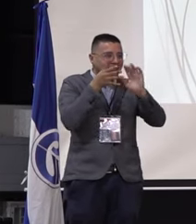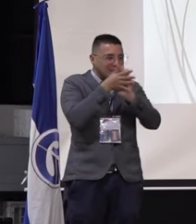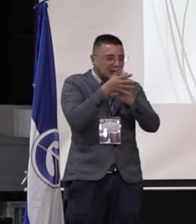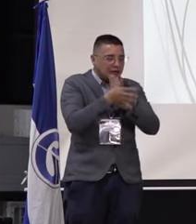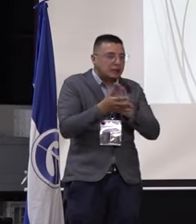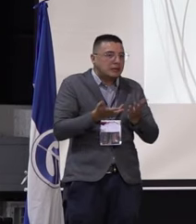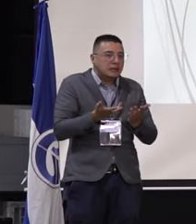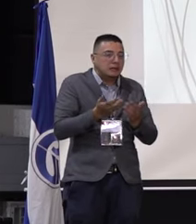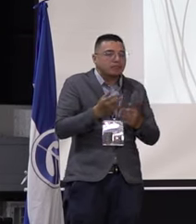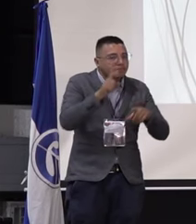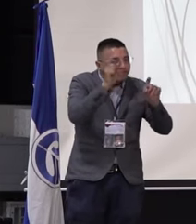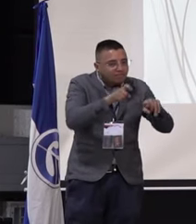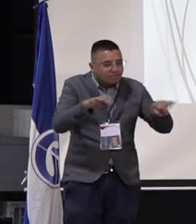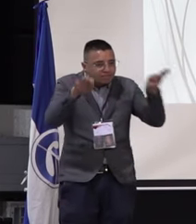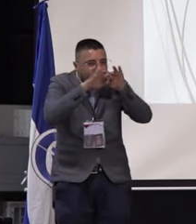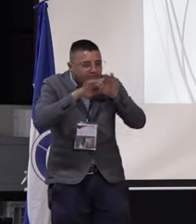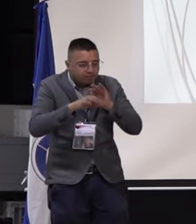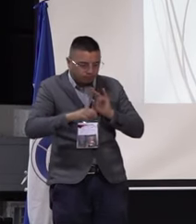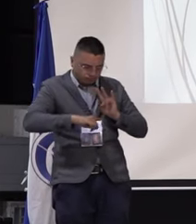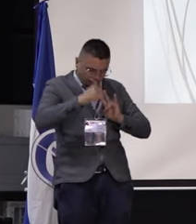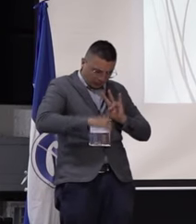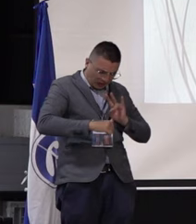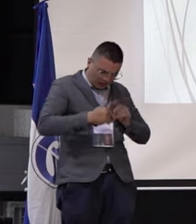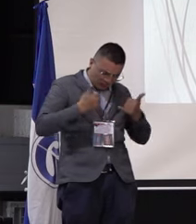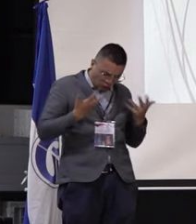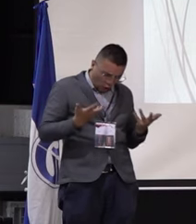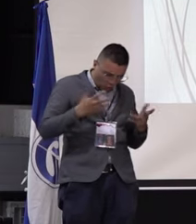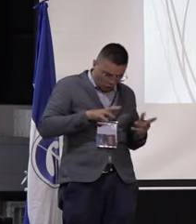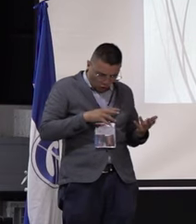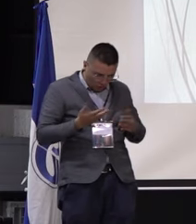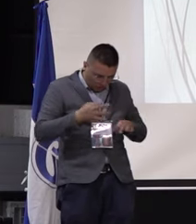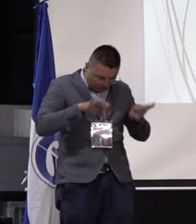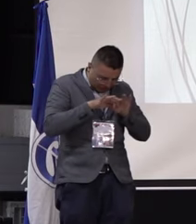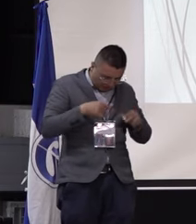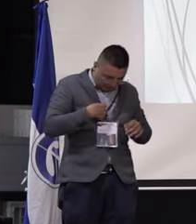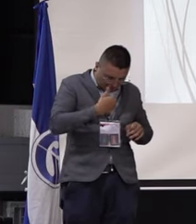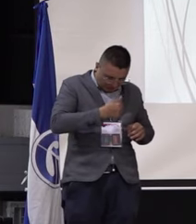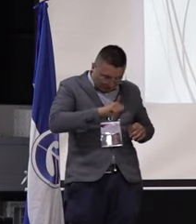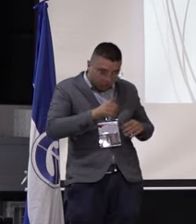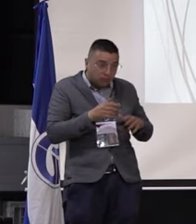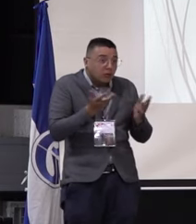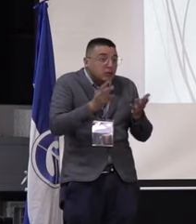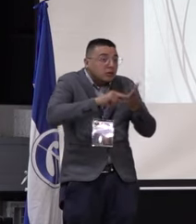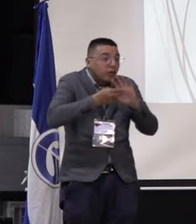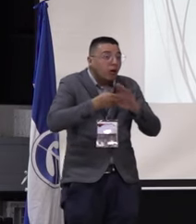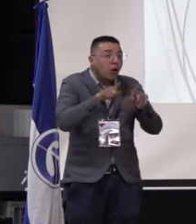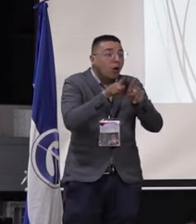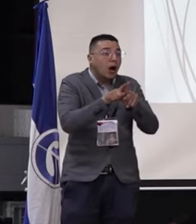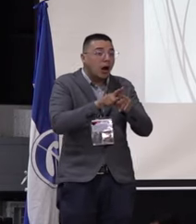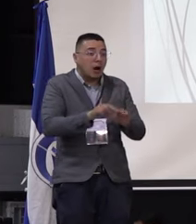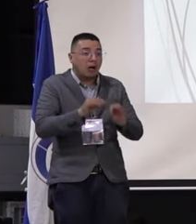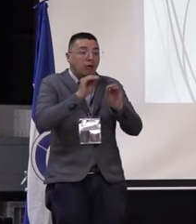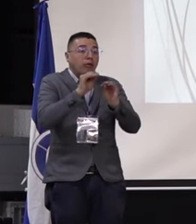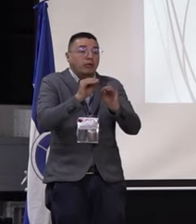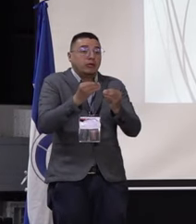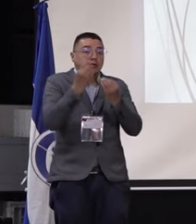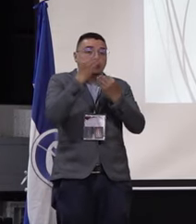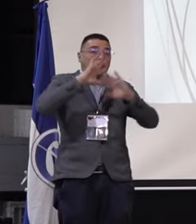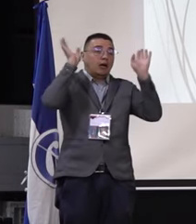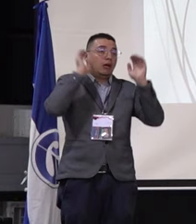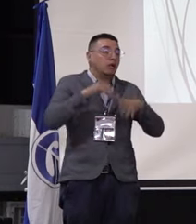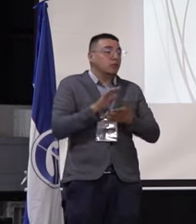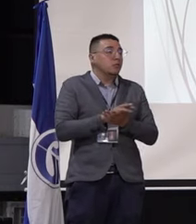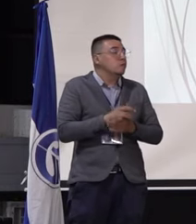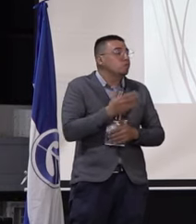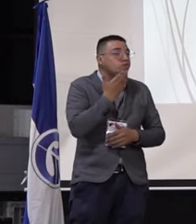digamos, tenemos que cualificarnos en otros aspectos que no impliquen que haya sido insuficiente la formación del pregrado, sino que justamente